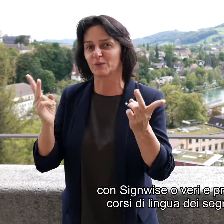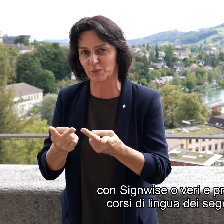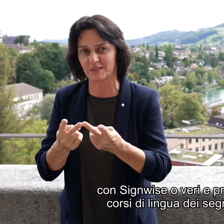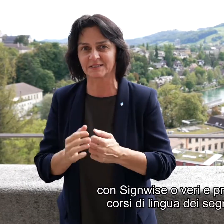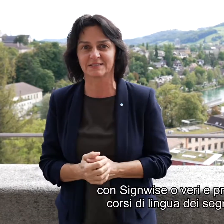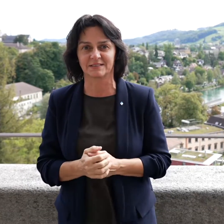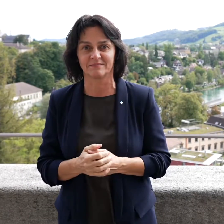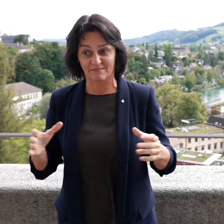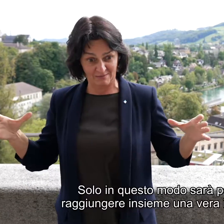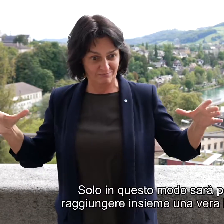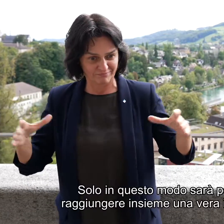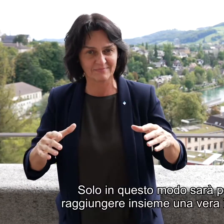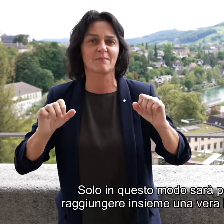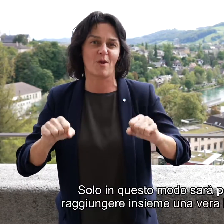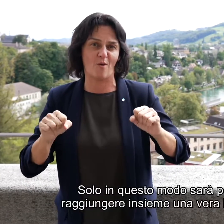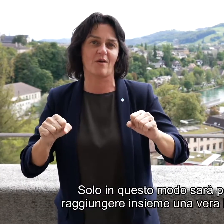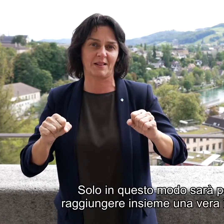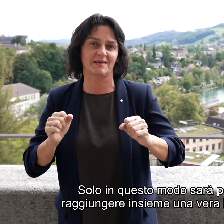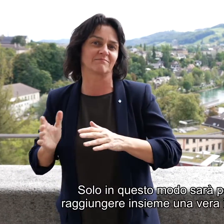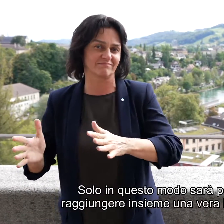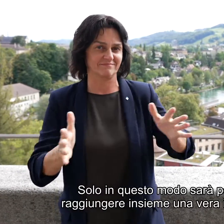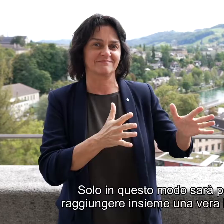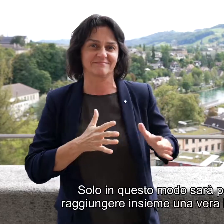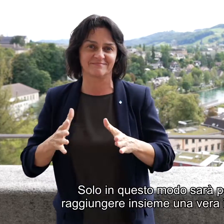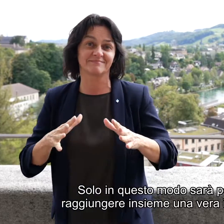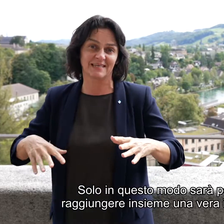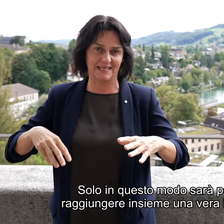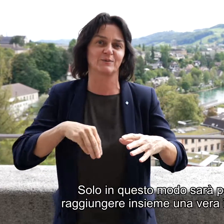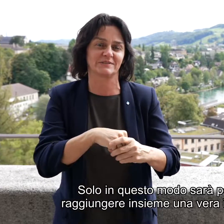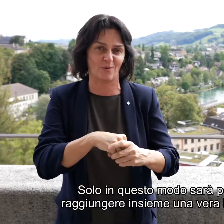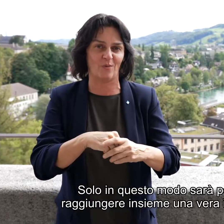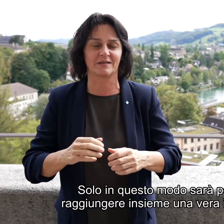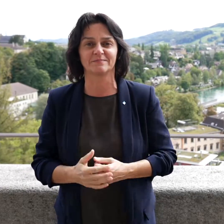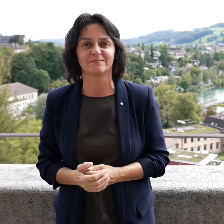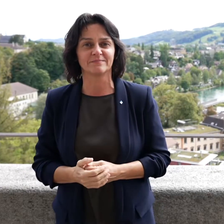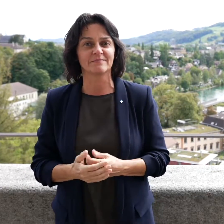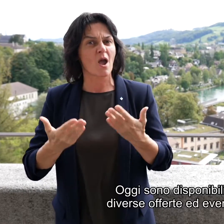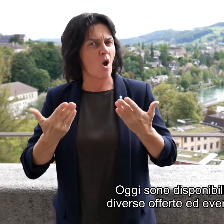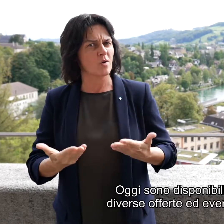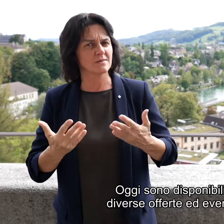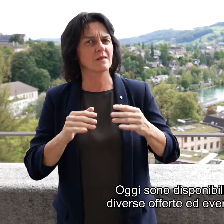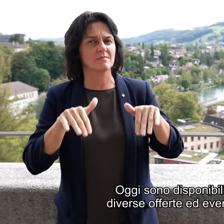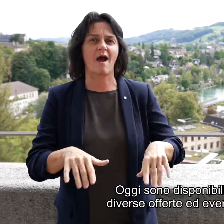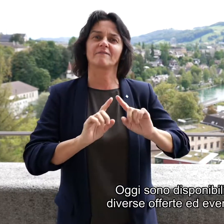Gebärdensprachkurse. So ist Inklusion gemeinsam möglich. Heute gibt es verschiedene Angebote,